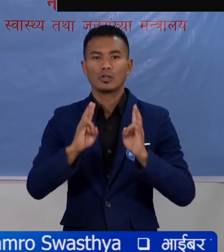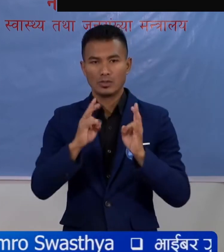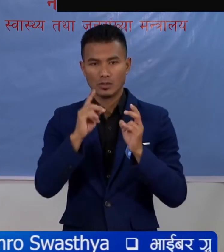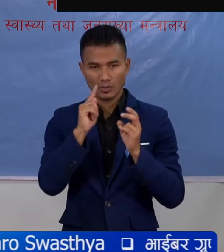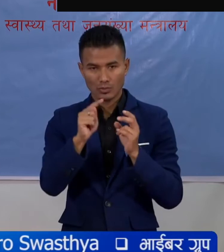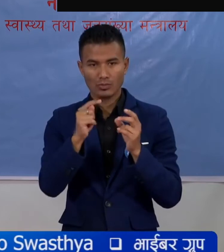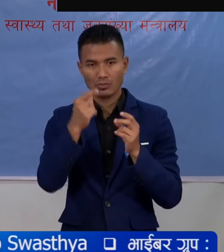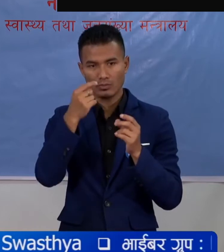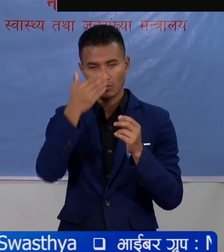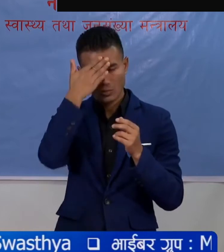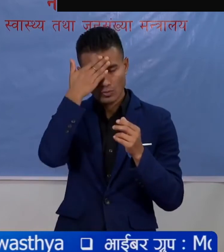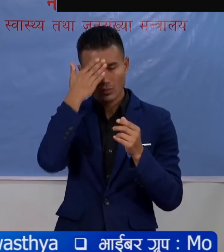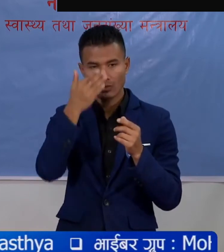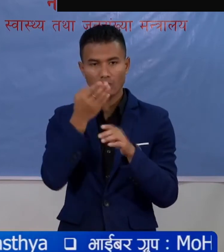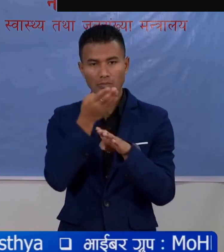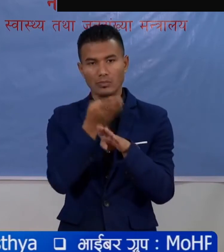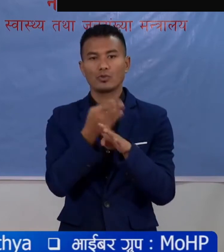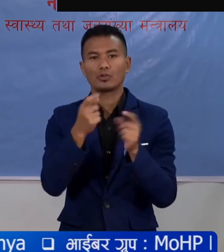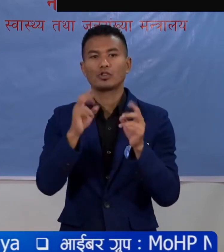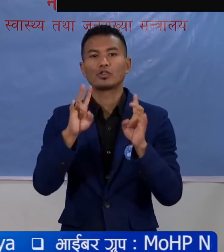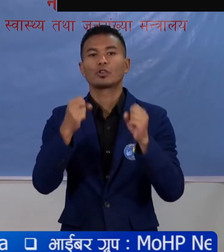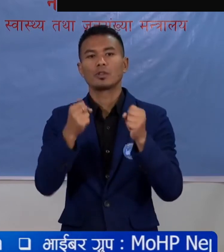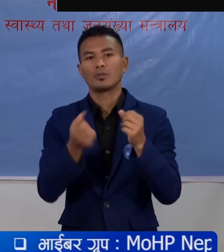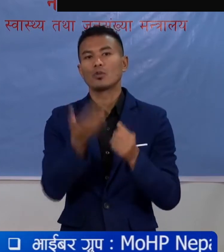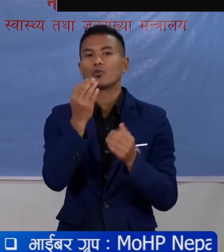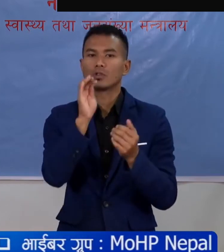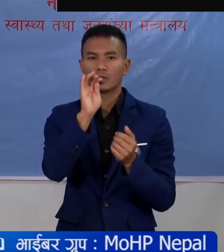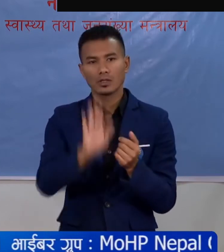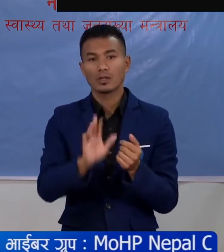प्रति लडनेक छमता बढ़ाउनको लागी मात्राई। नकी COVID-19